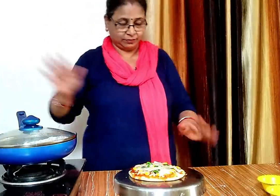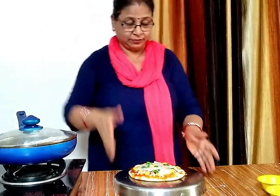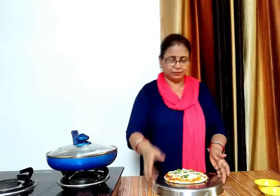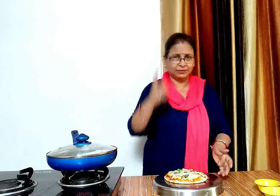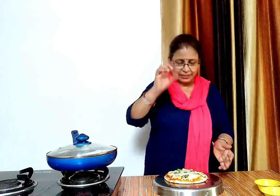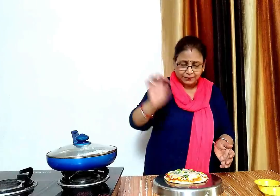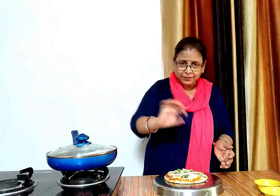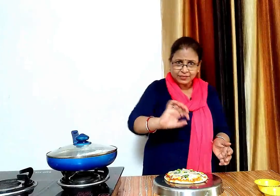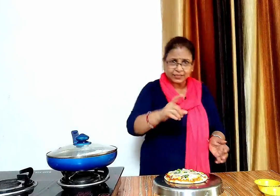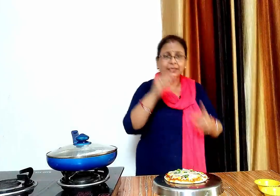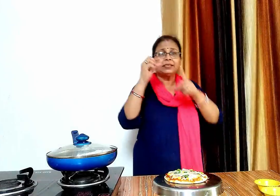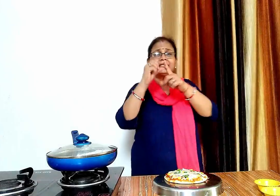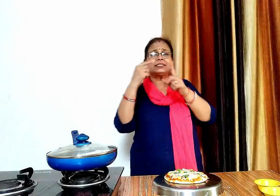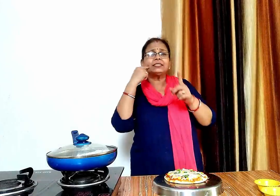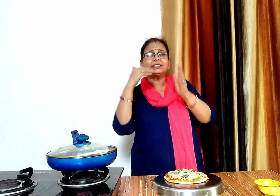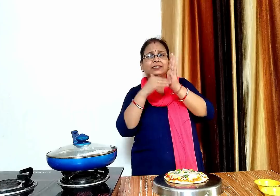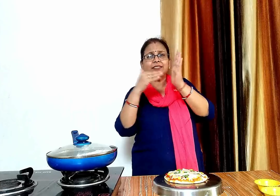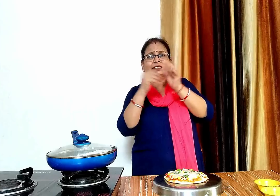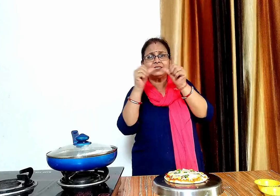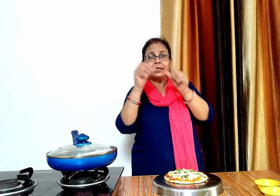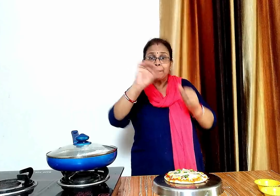अब हम इसे चिली फ्लेक्स और ओरिगेनों से गार्णिश कर लेंगे